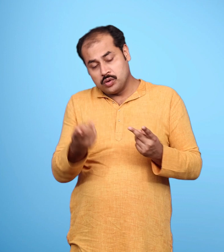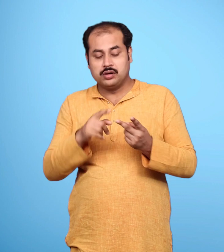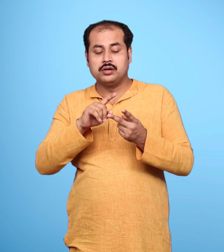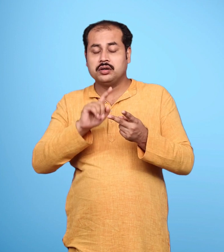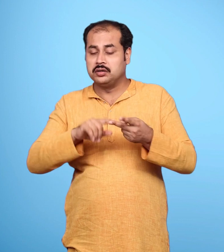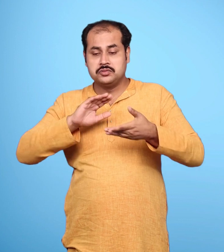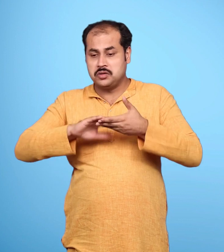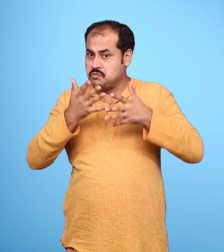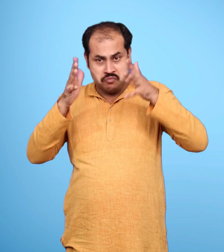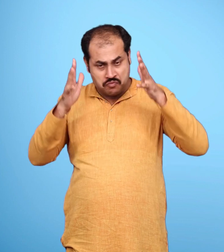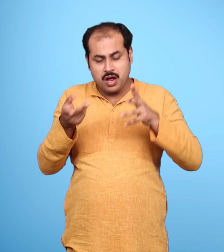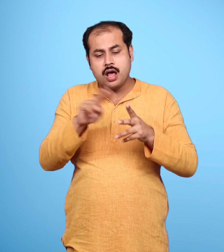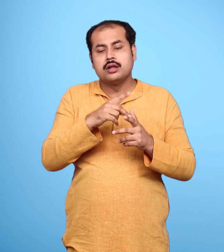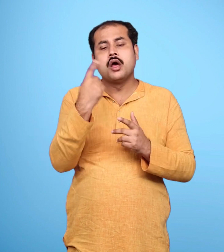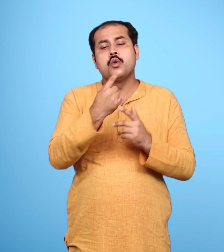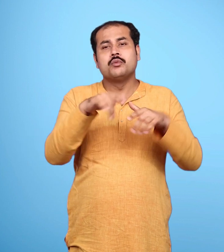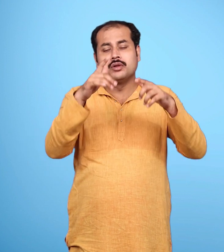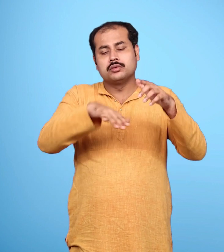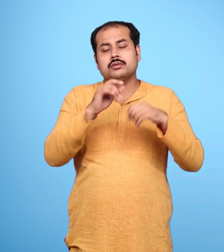या विलाप करते हुए जीवन बिताओगी